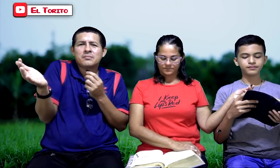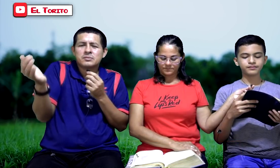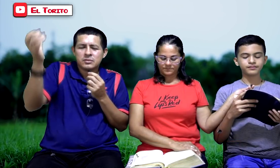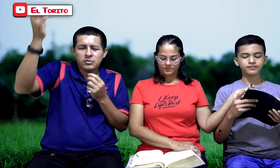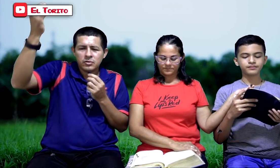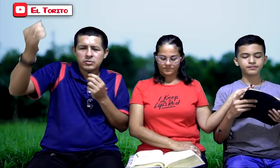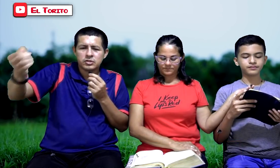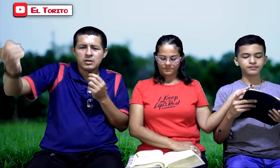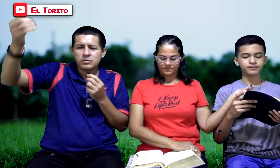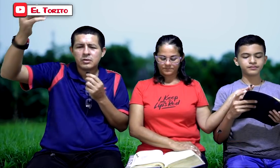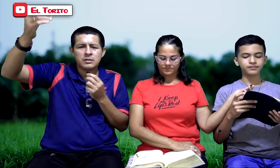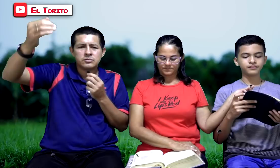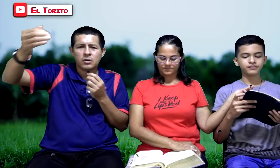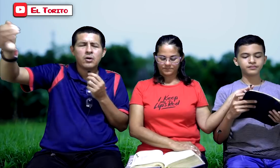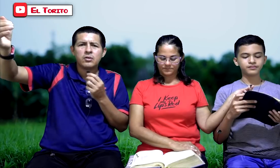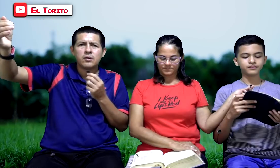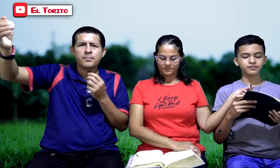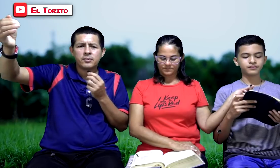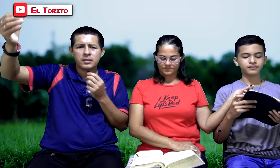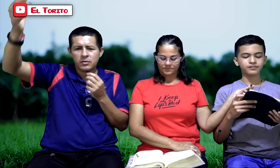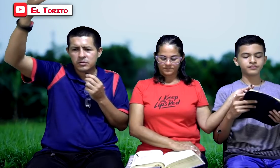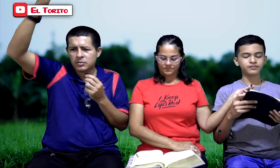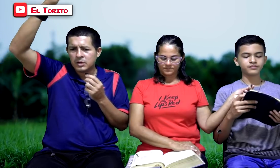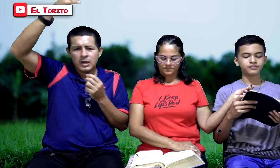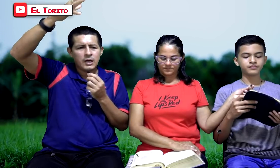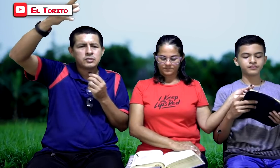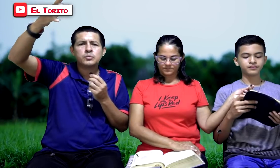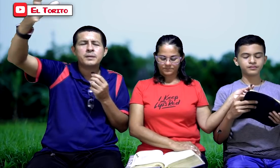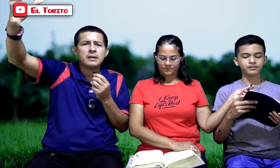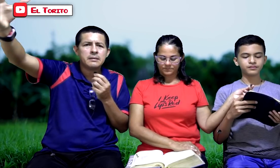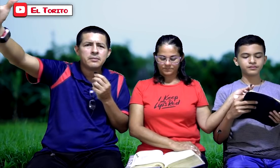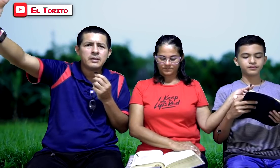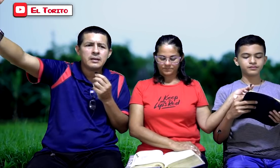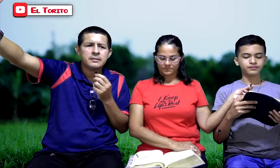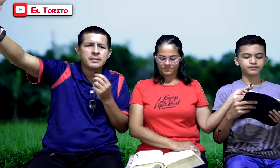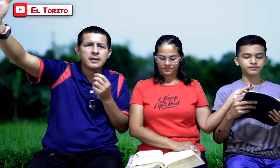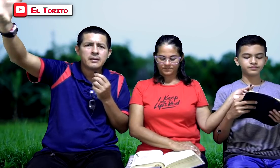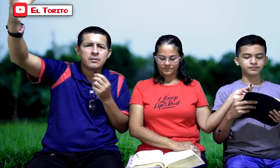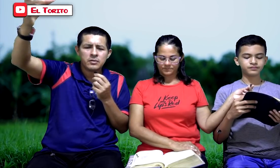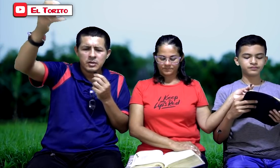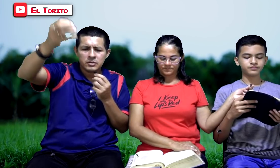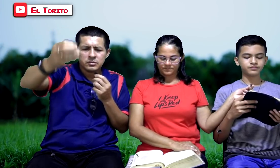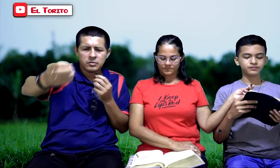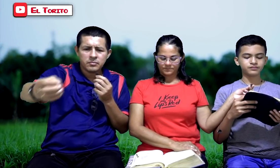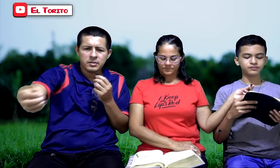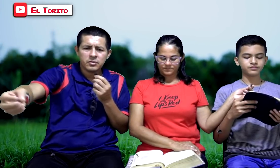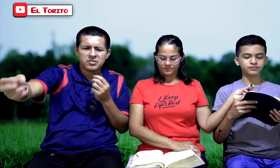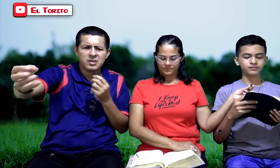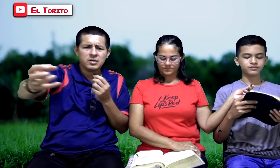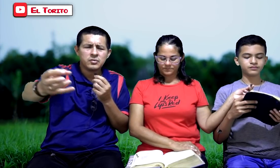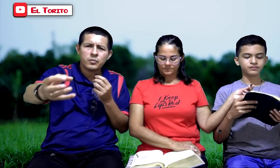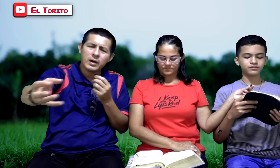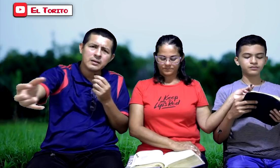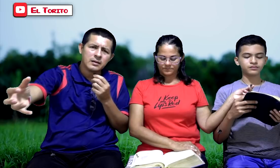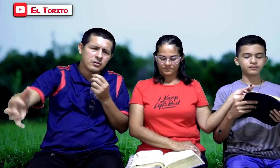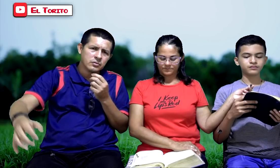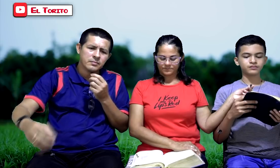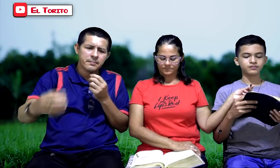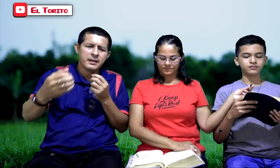hermosa. Dios siendo el Todopoderoso, el Supremo, el Eterno, se humilló, se hizo igual que los hombres para